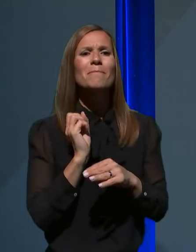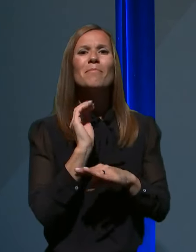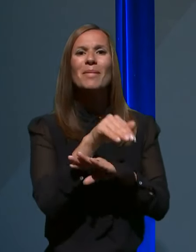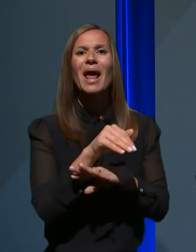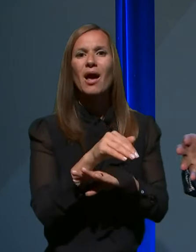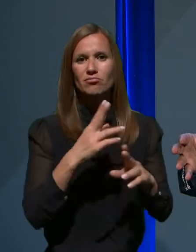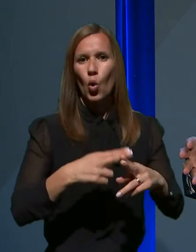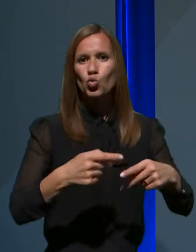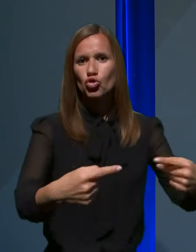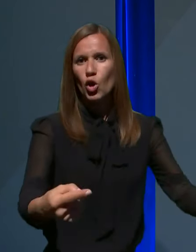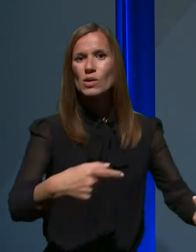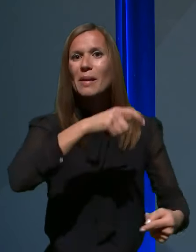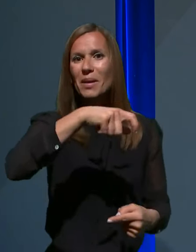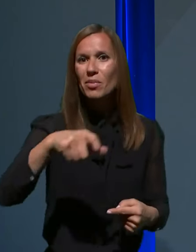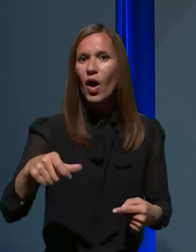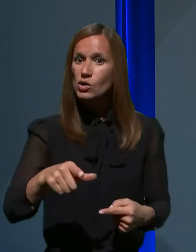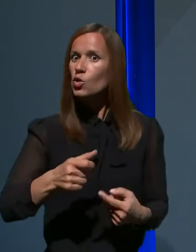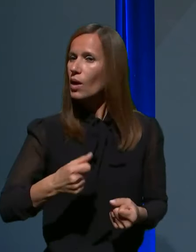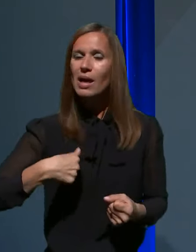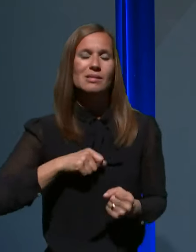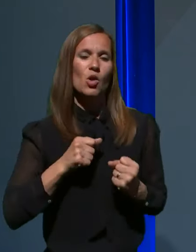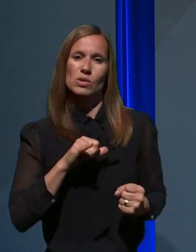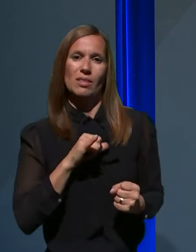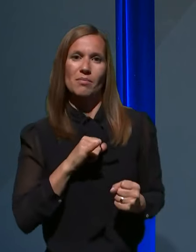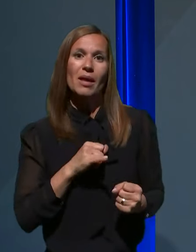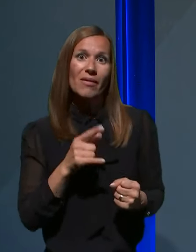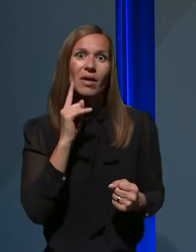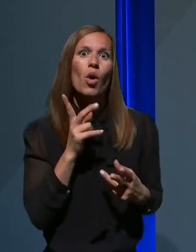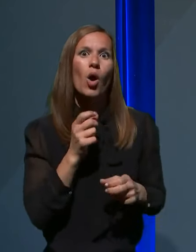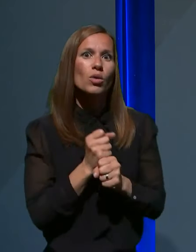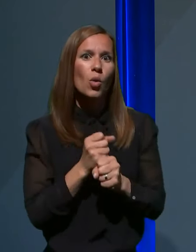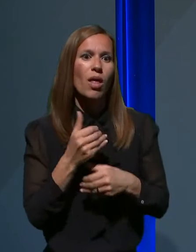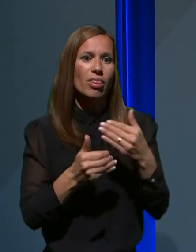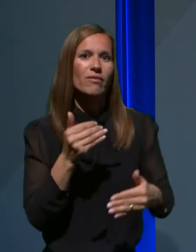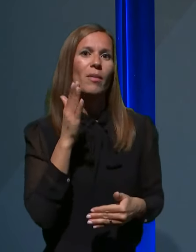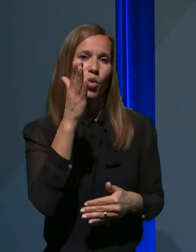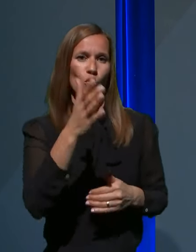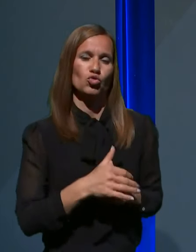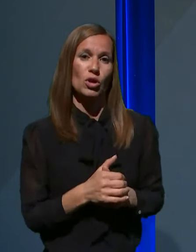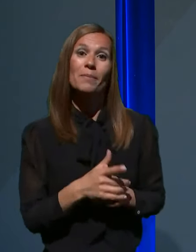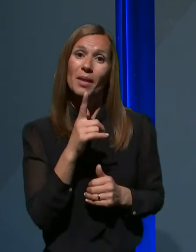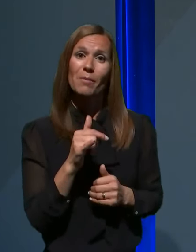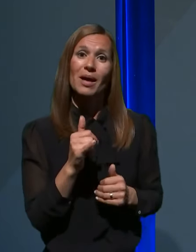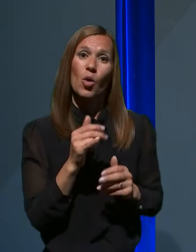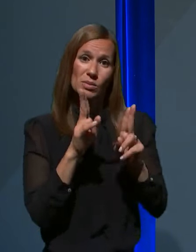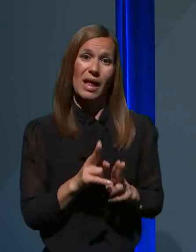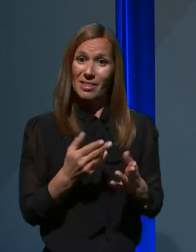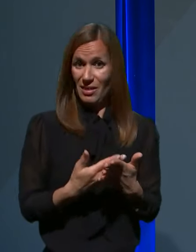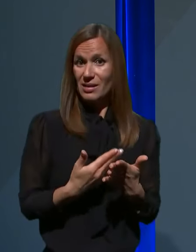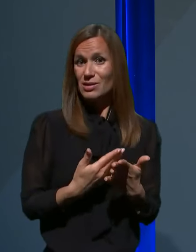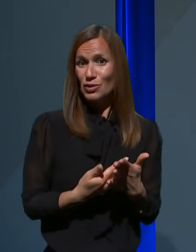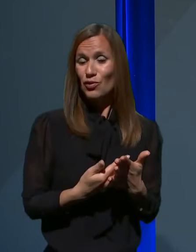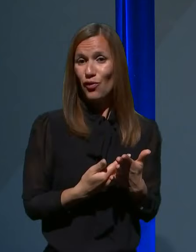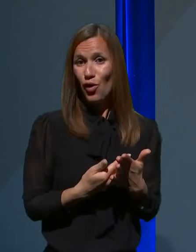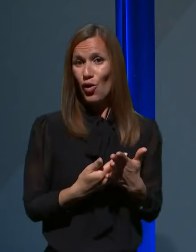ravnat v bodoče. Je pa dejstvo, da že na podlagi tega, kar smo opravili v zadnjem